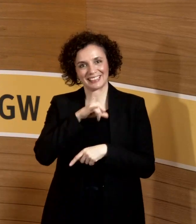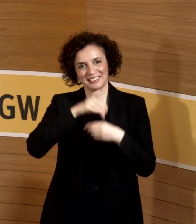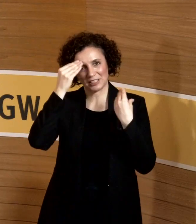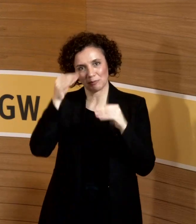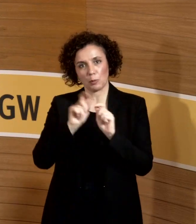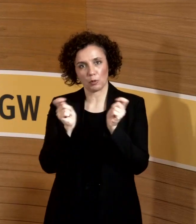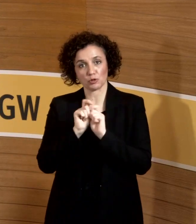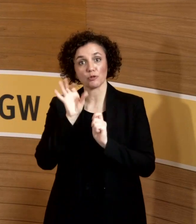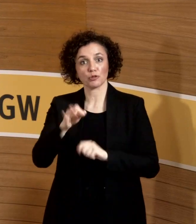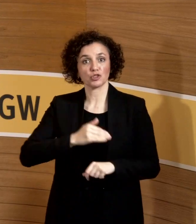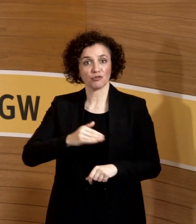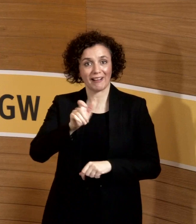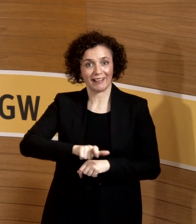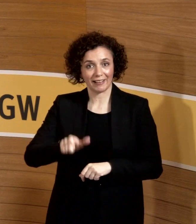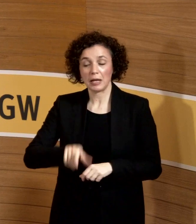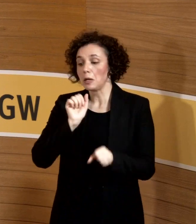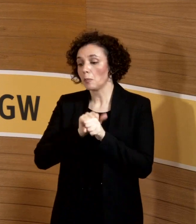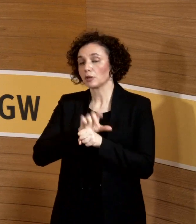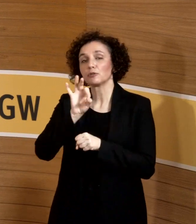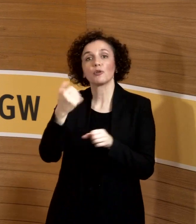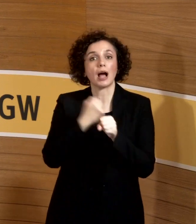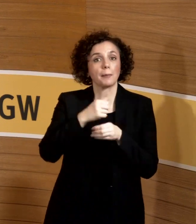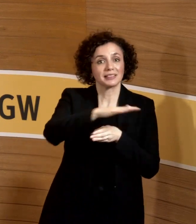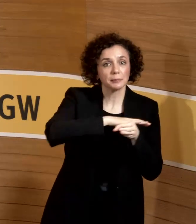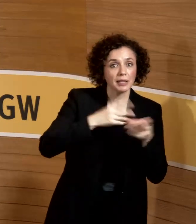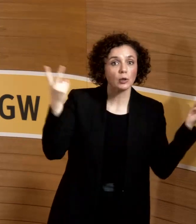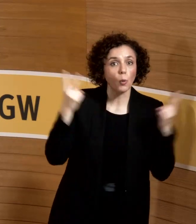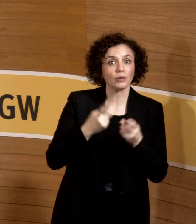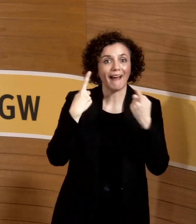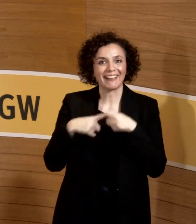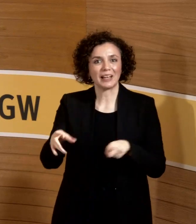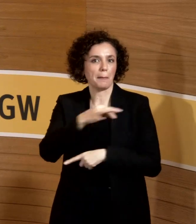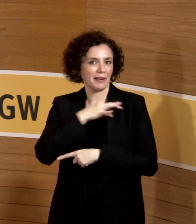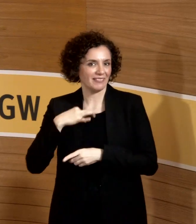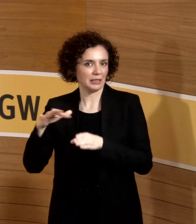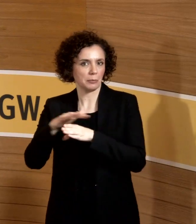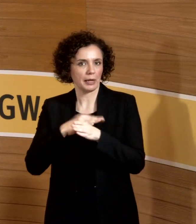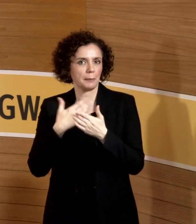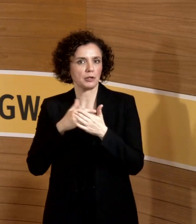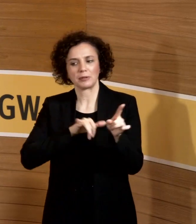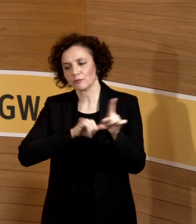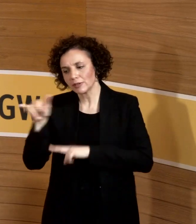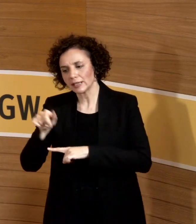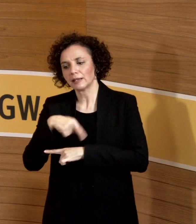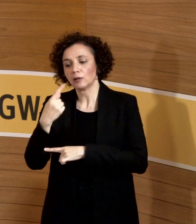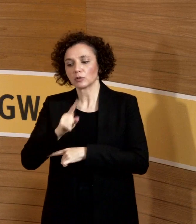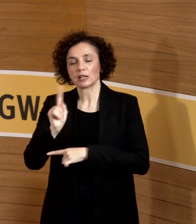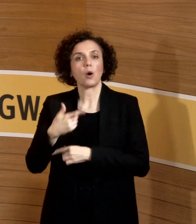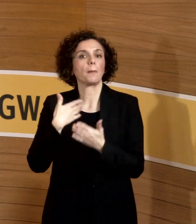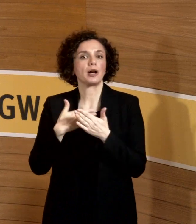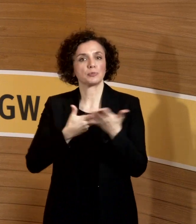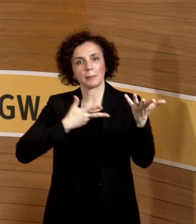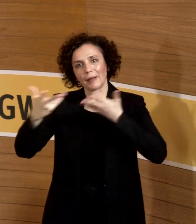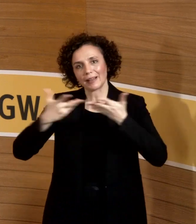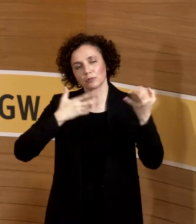die ja auch nicht nur am Arbeitsplatz möglicherweise strahlend exponiert sind, die dann vielleicht noch mal fliegen wollen und dann eine Beratung wollen. Dann können Sie einfach